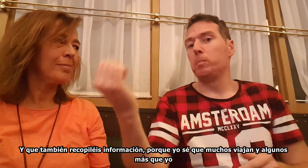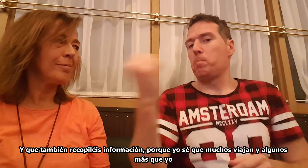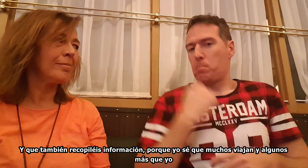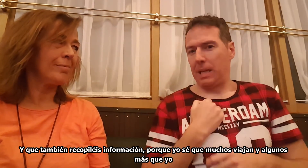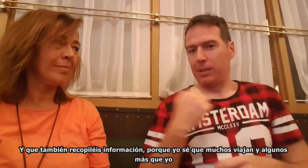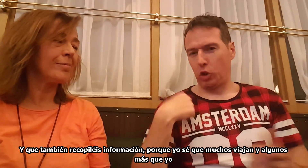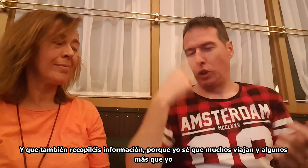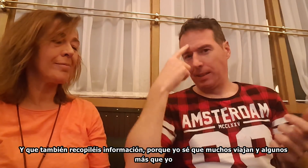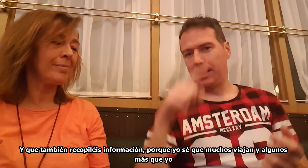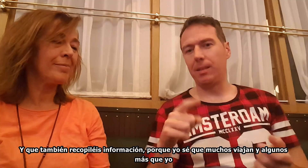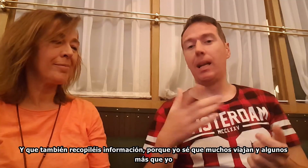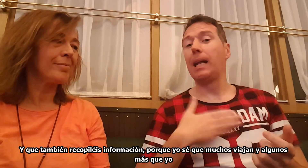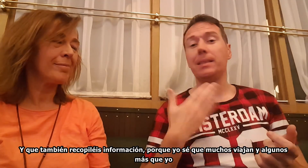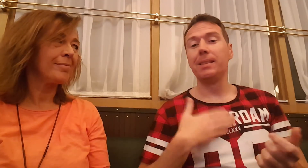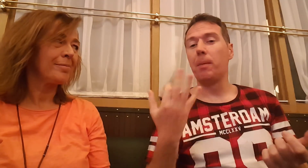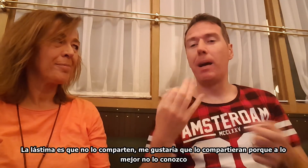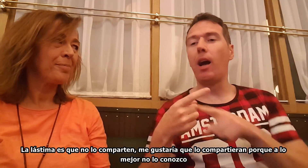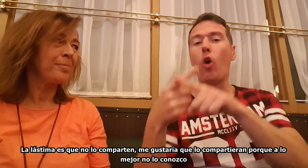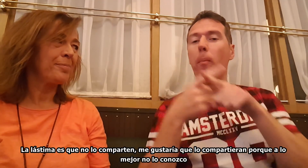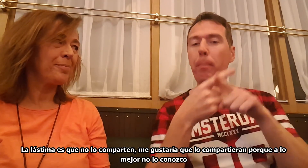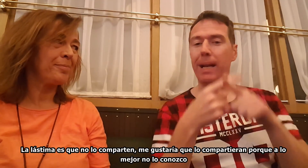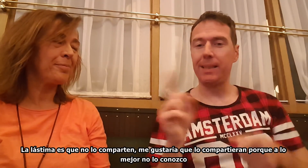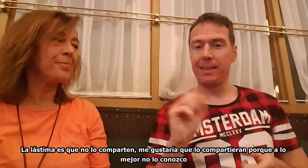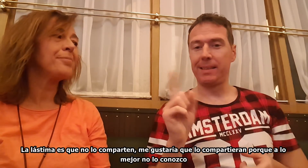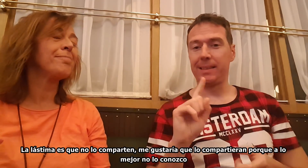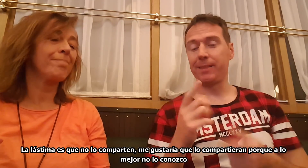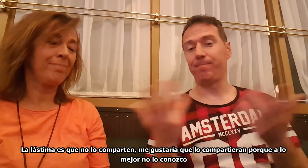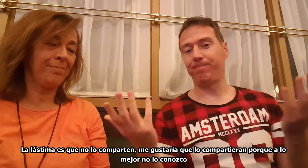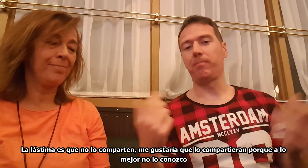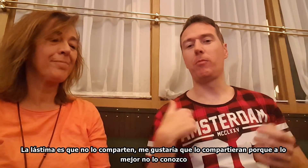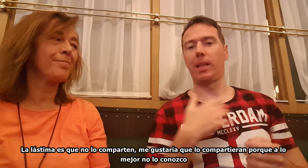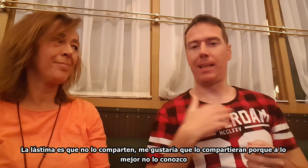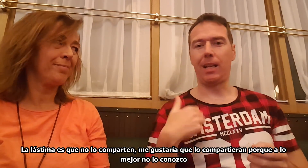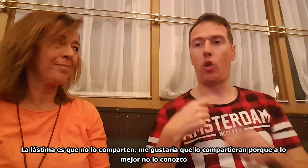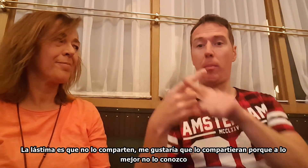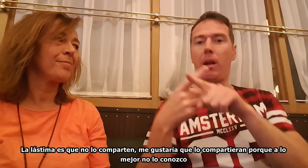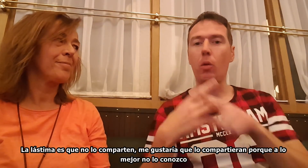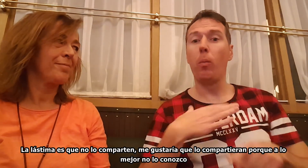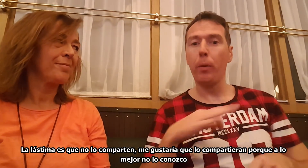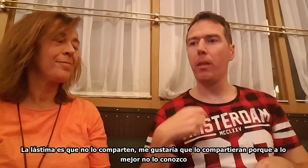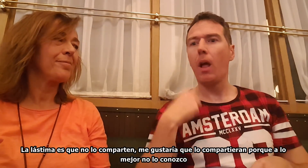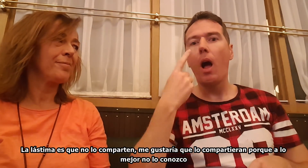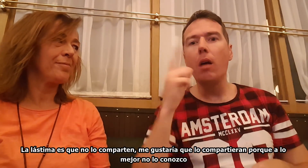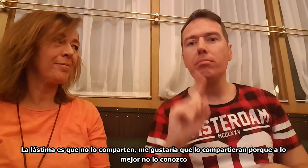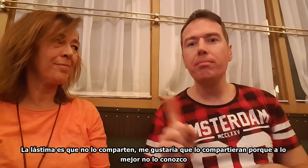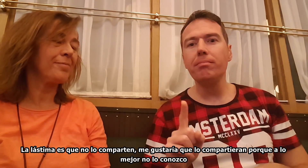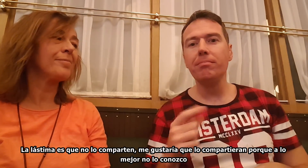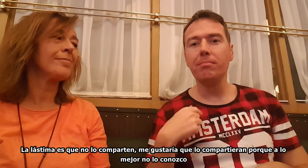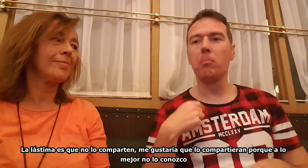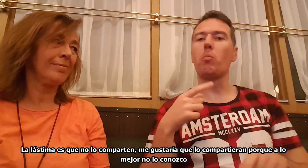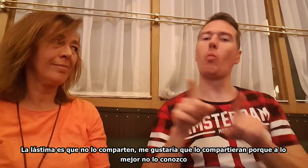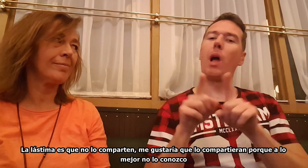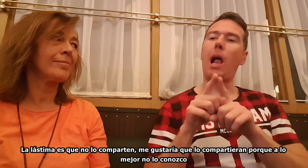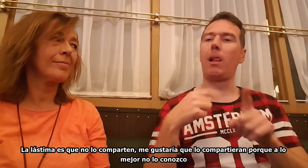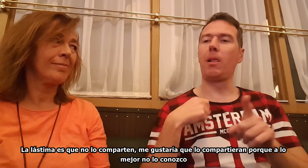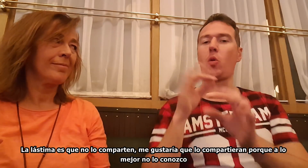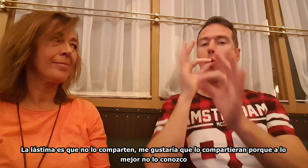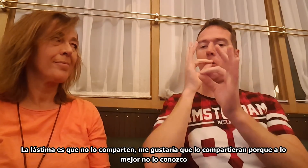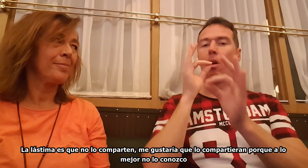Y algunos más que yo. La lástima es que no lo comparten. Me gustaría que lo compartieran porque a lo mejor no lo conozco. Y podría aprovecharme